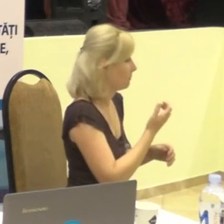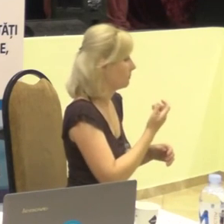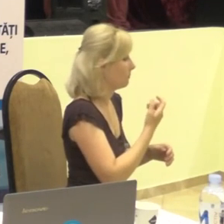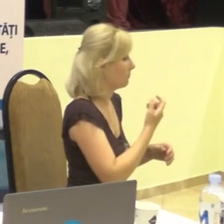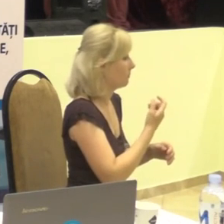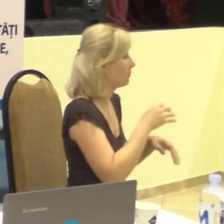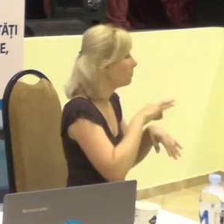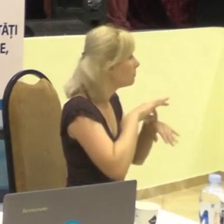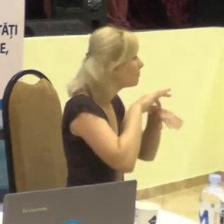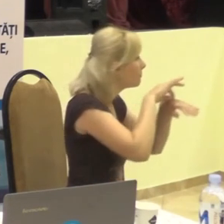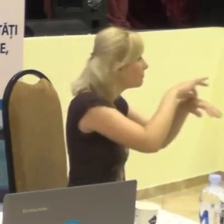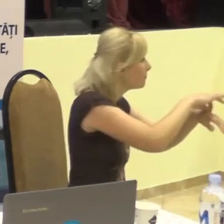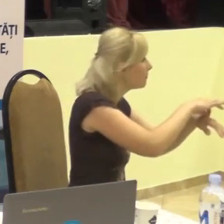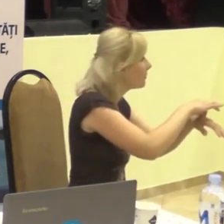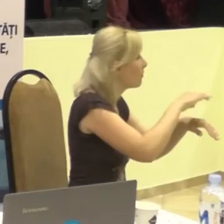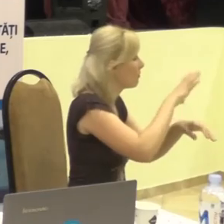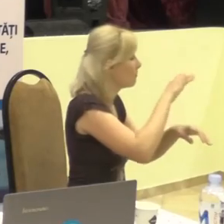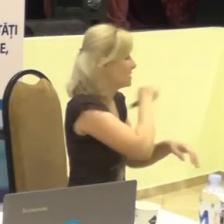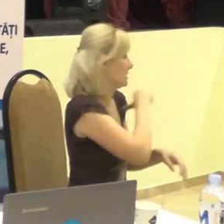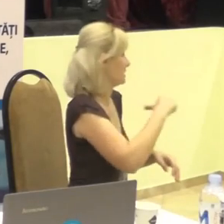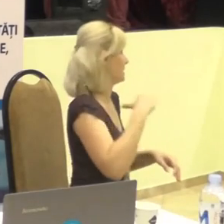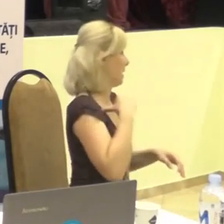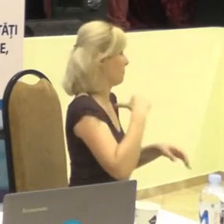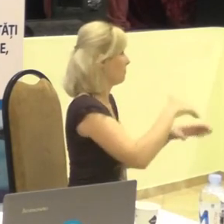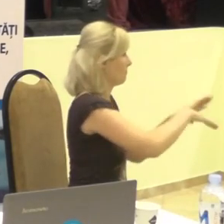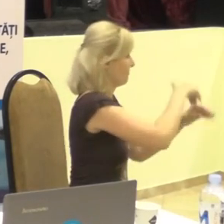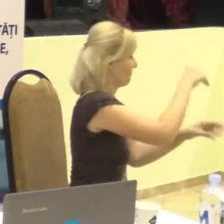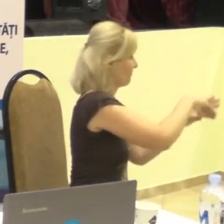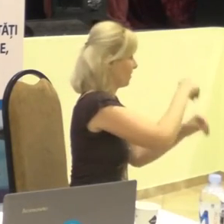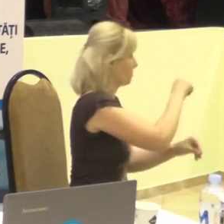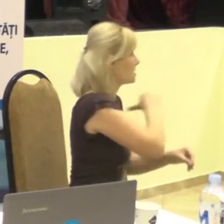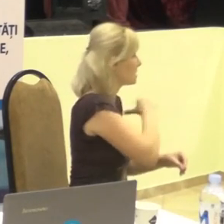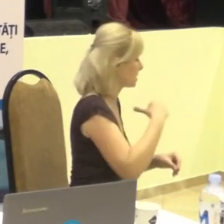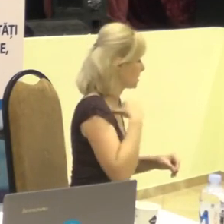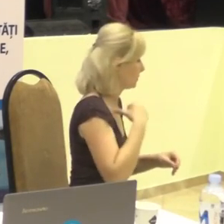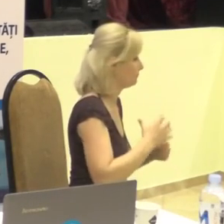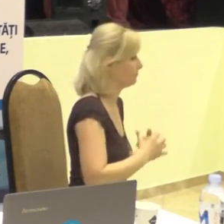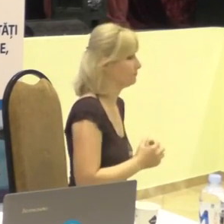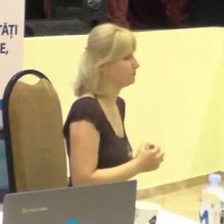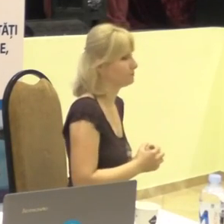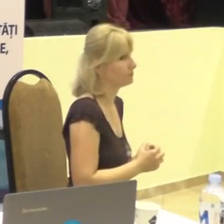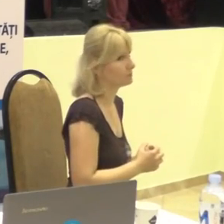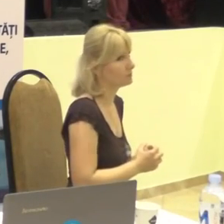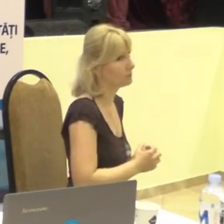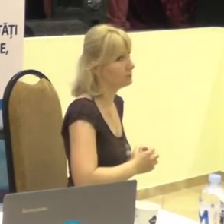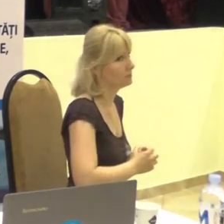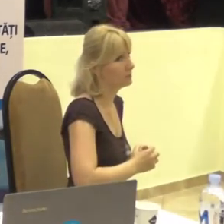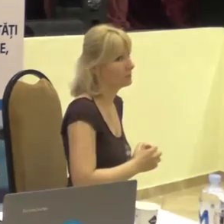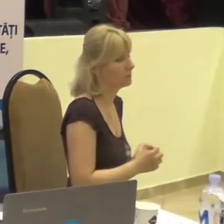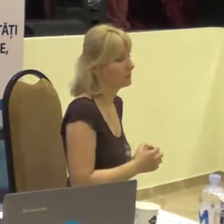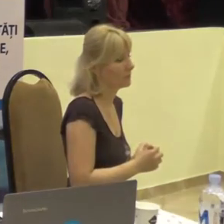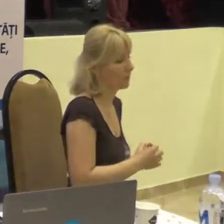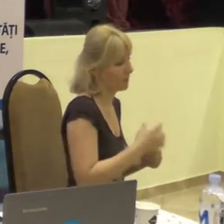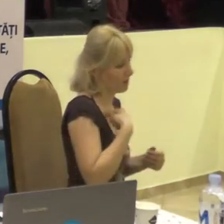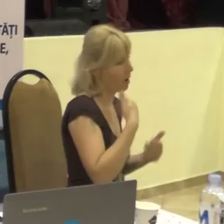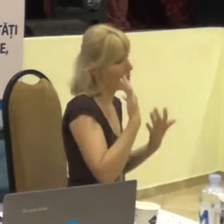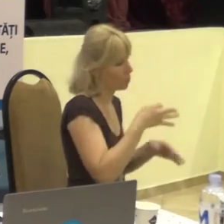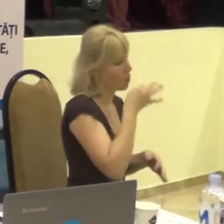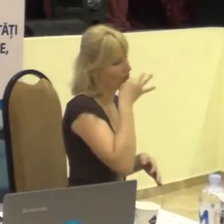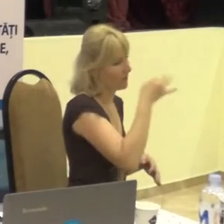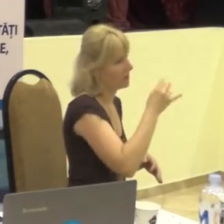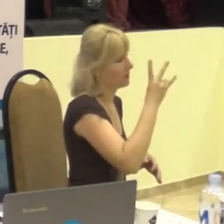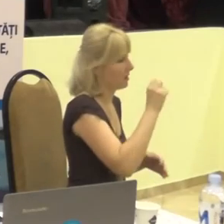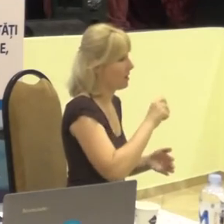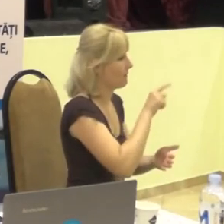sine stătător. Ok, cred că am răspuns la întrebarea dumneastră și vom